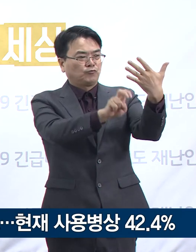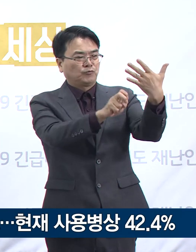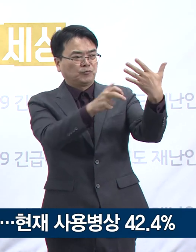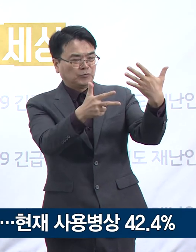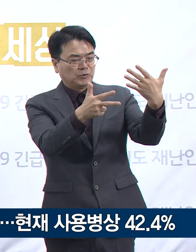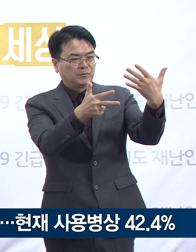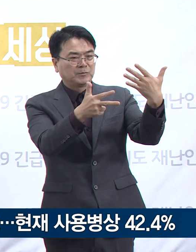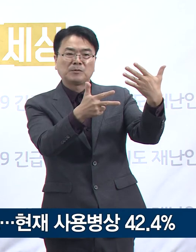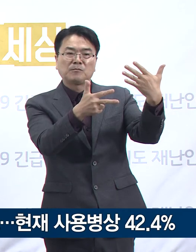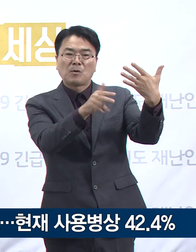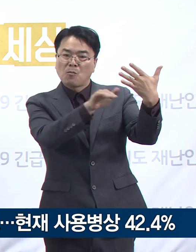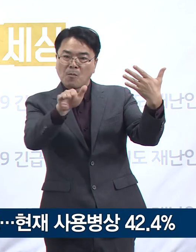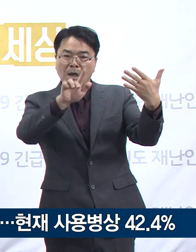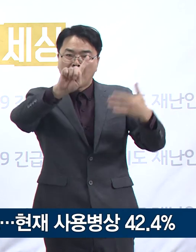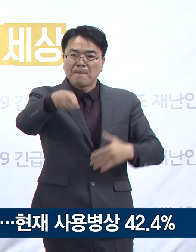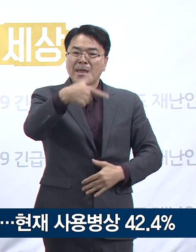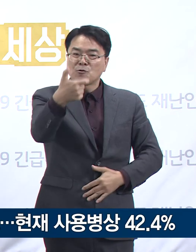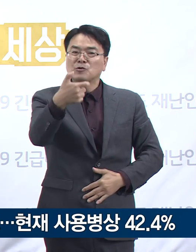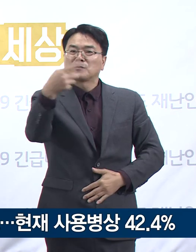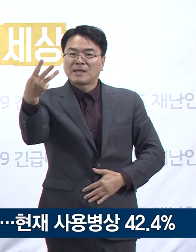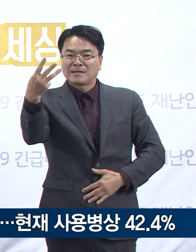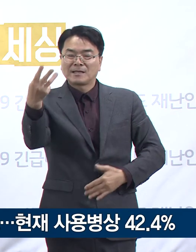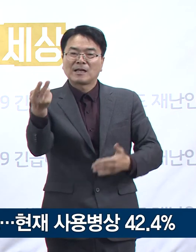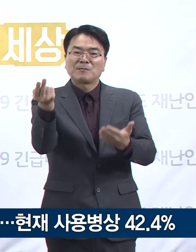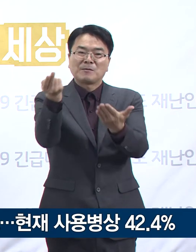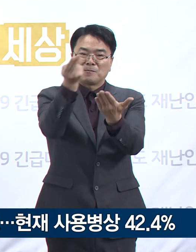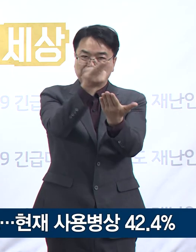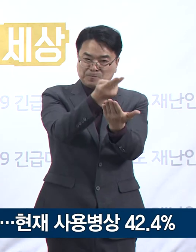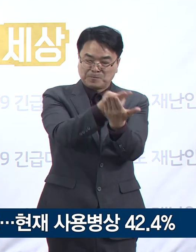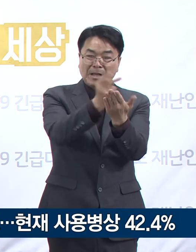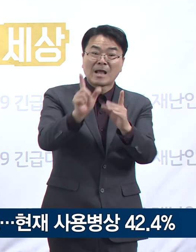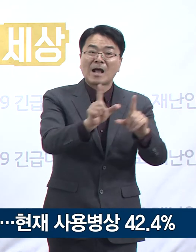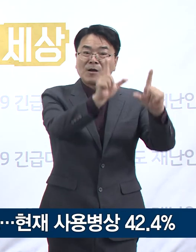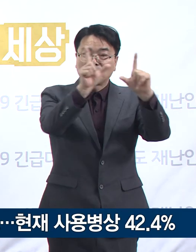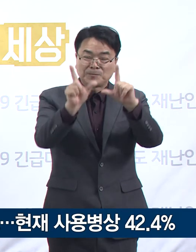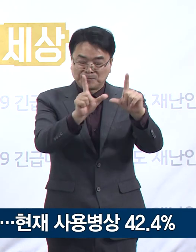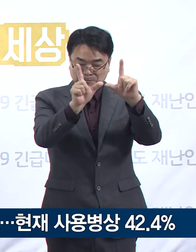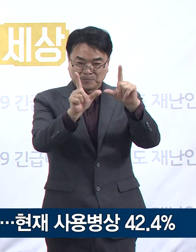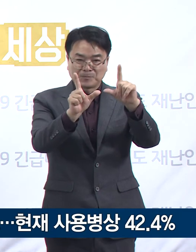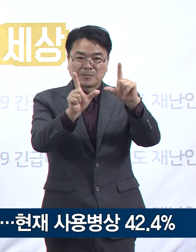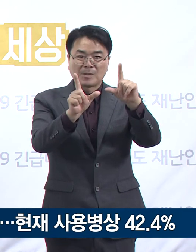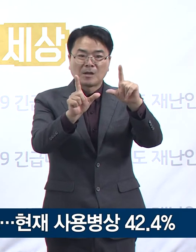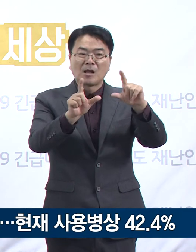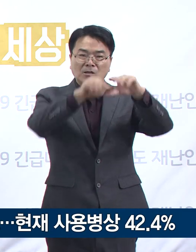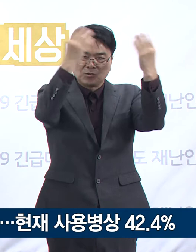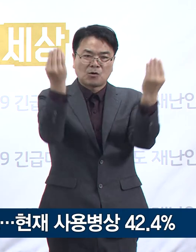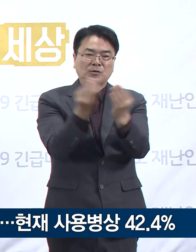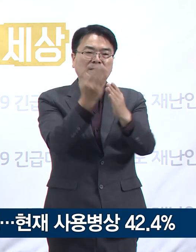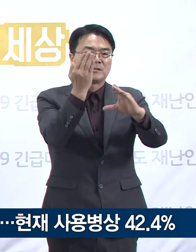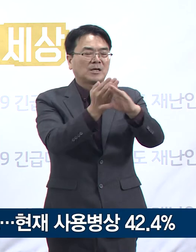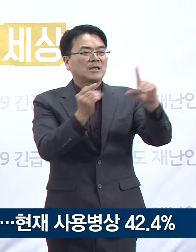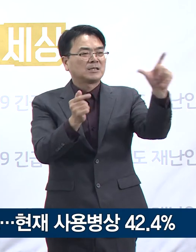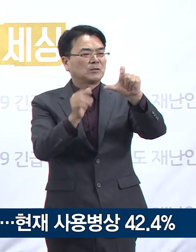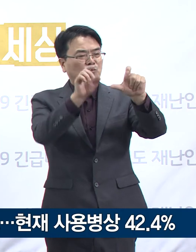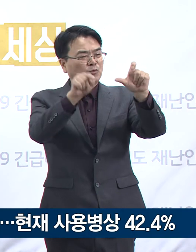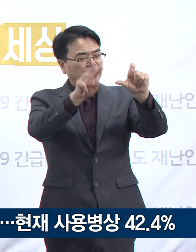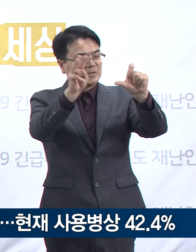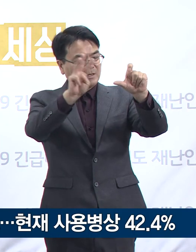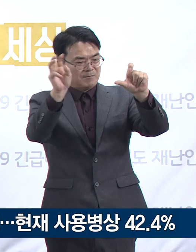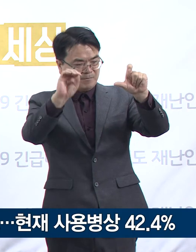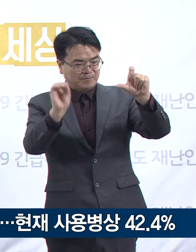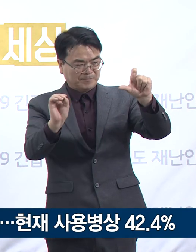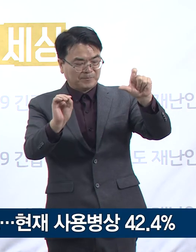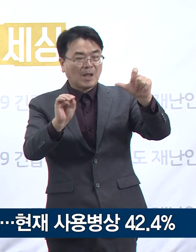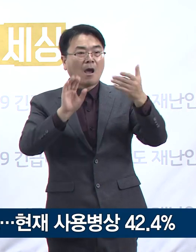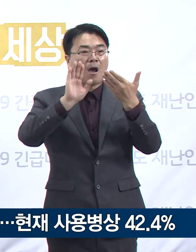18시 기준 164명 입소하고 있습니다. 15.3% 가동률을 보이고 있고 잔여 수용 가능 인원은